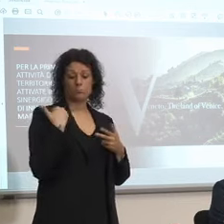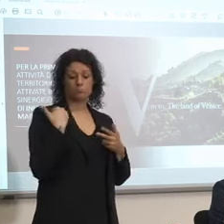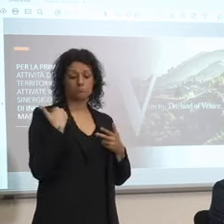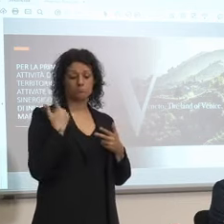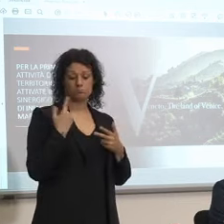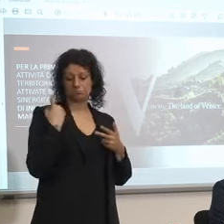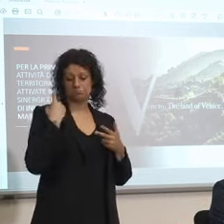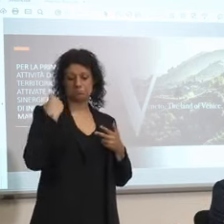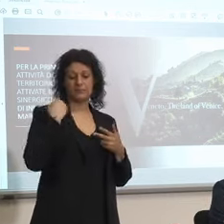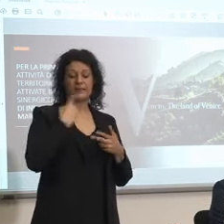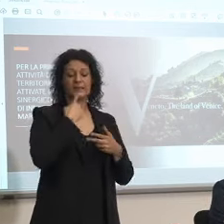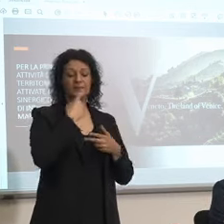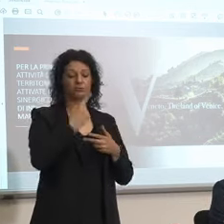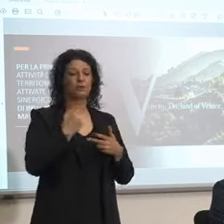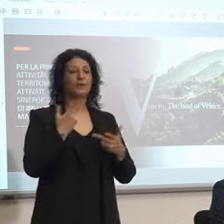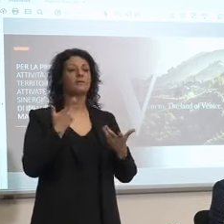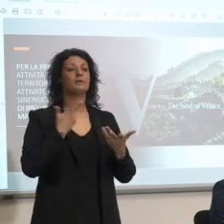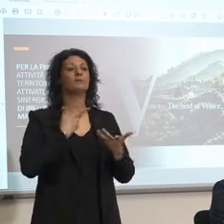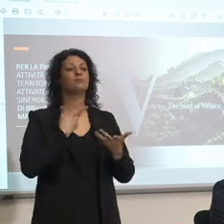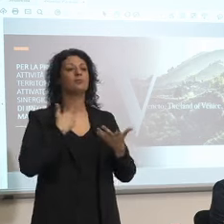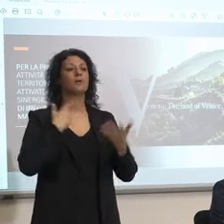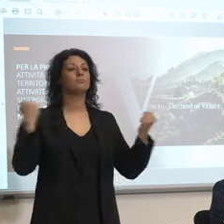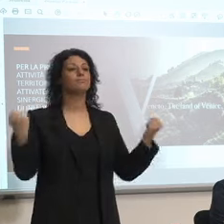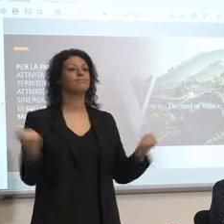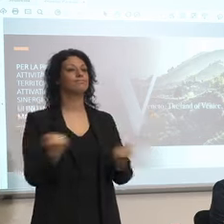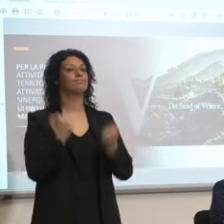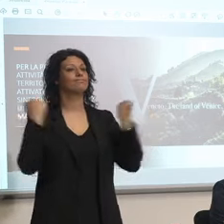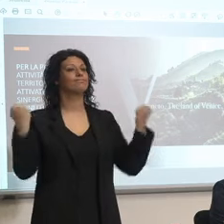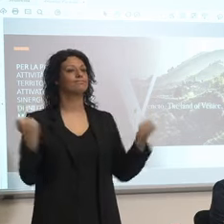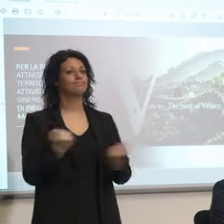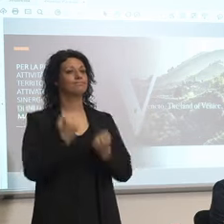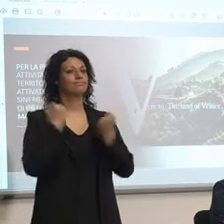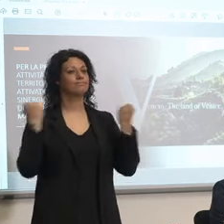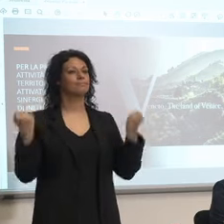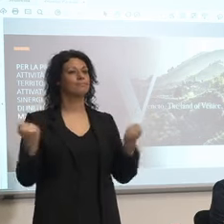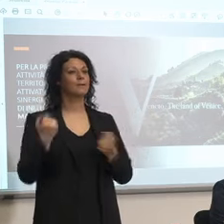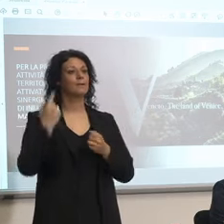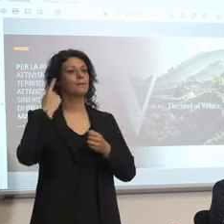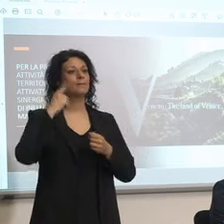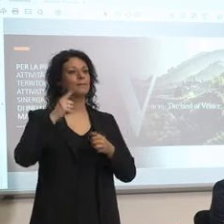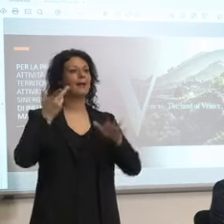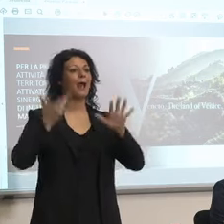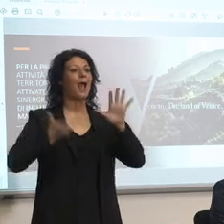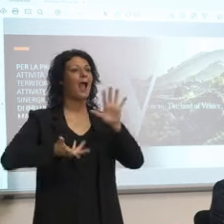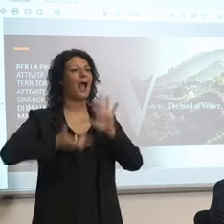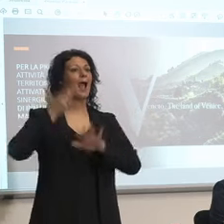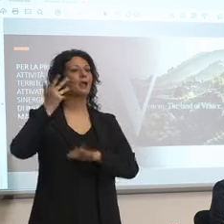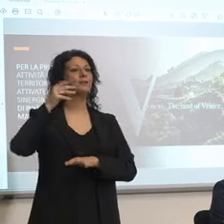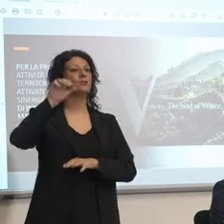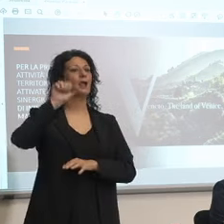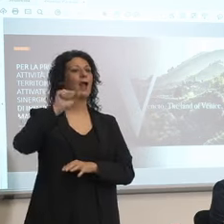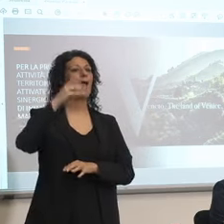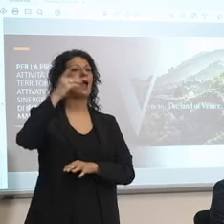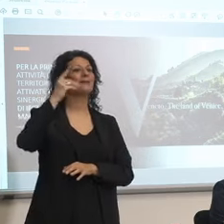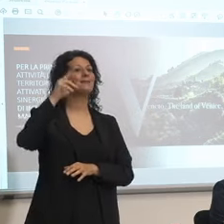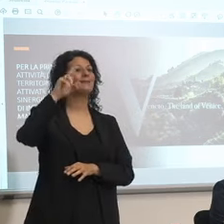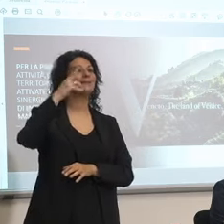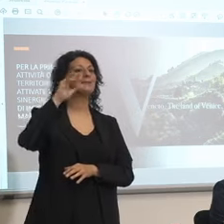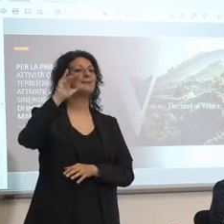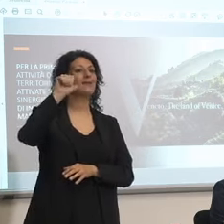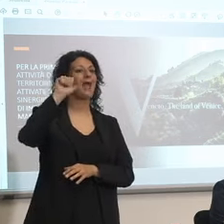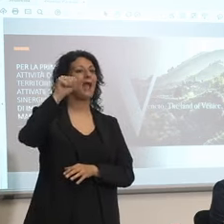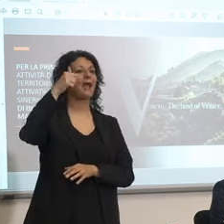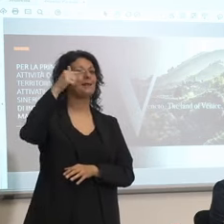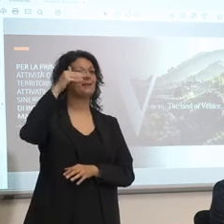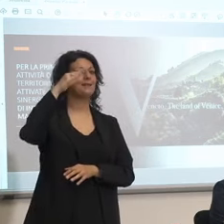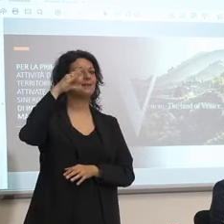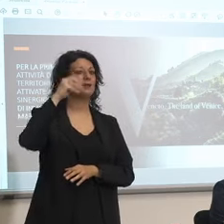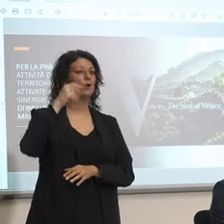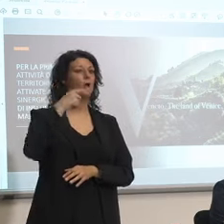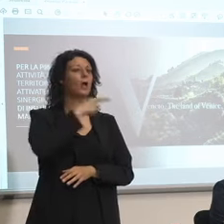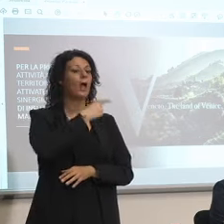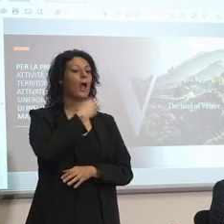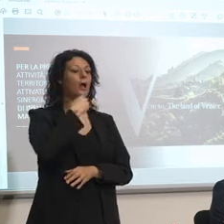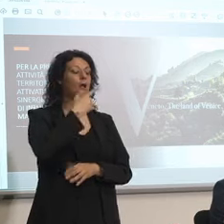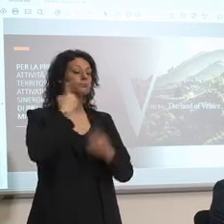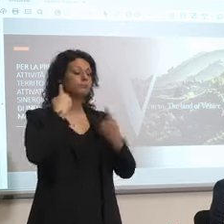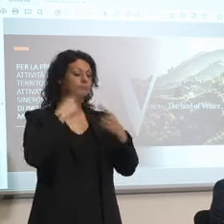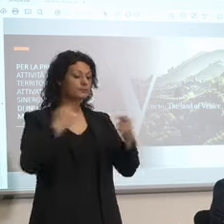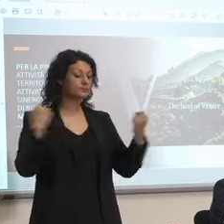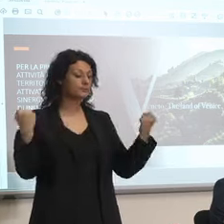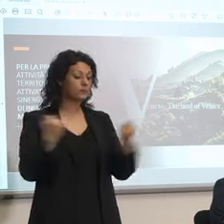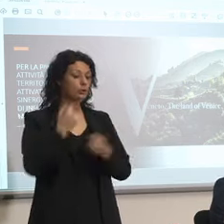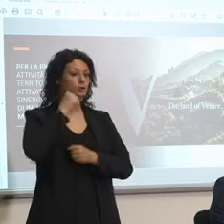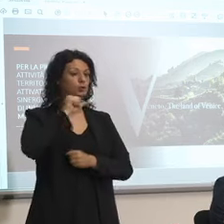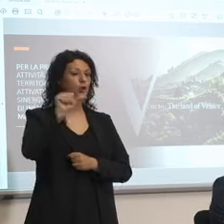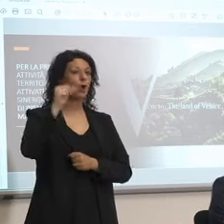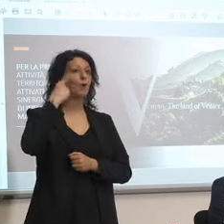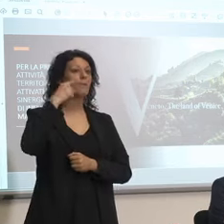di promozione di tutto l'altro adriatico se questa cosa che lei sta presentando è solo per il Veneto ovviamente sì perché c'era lì di Veneto ma